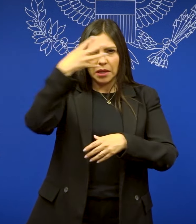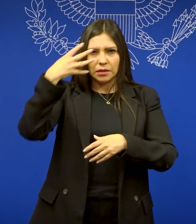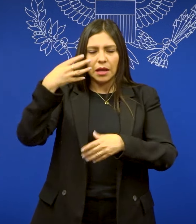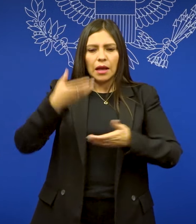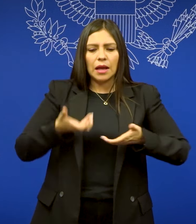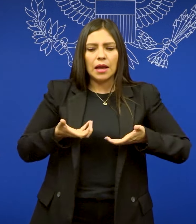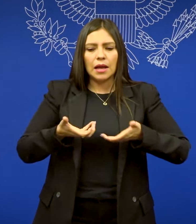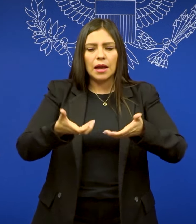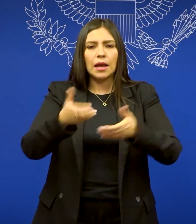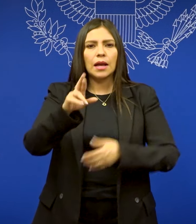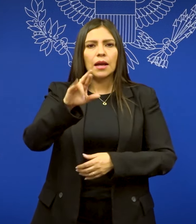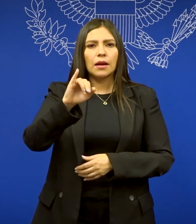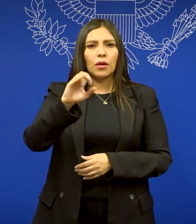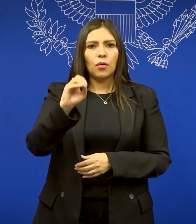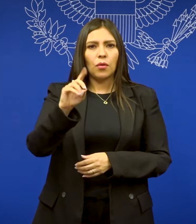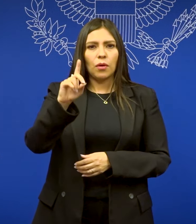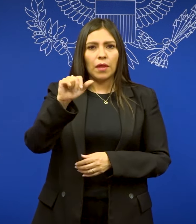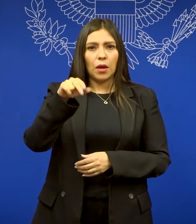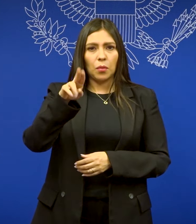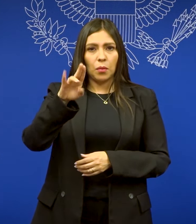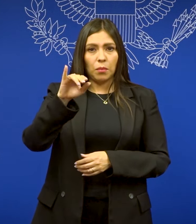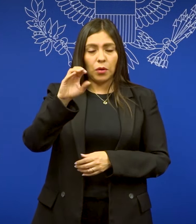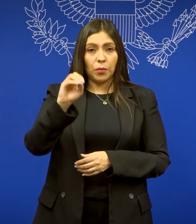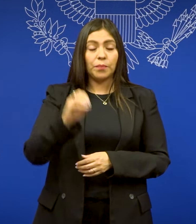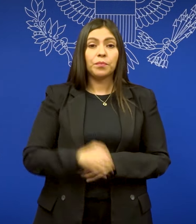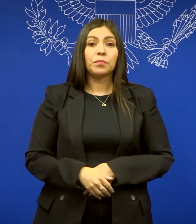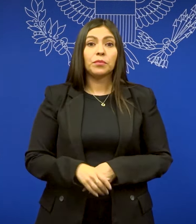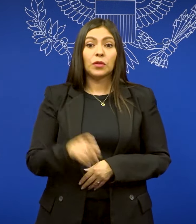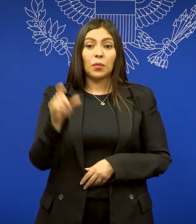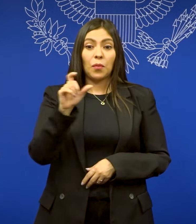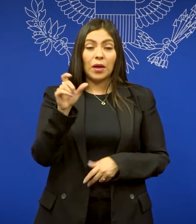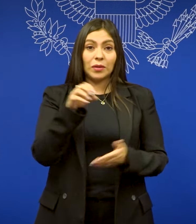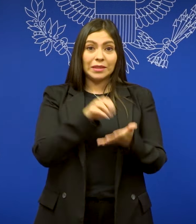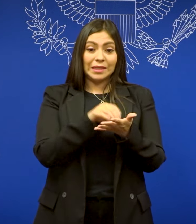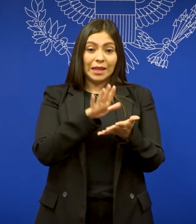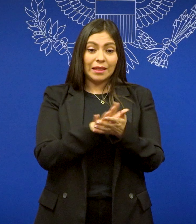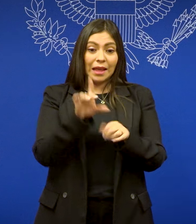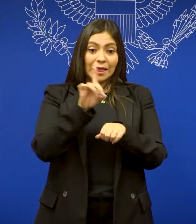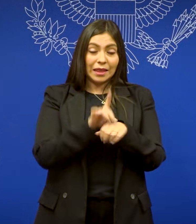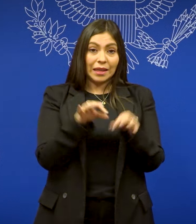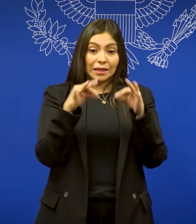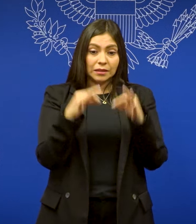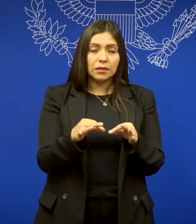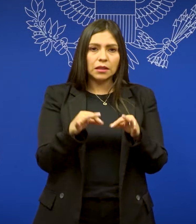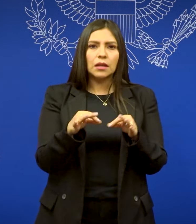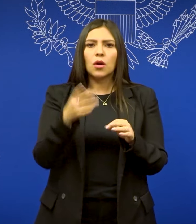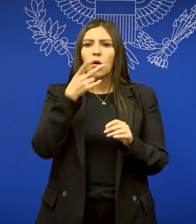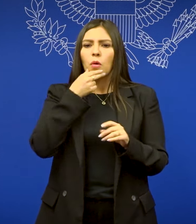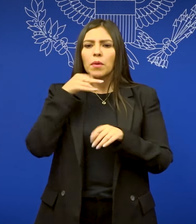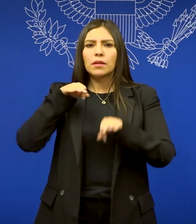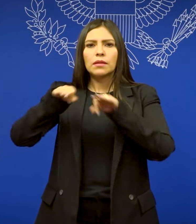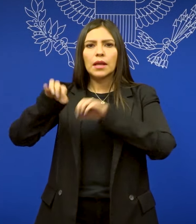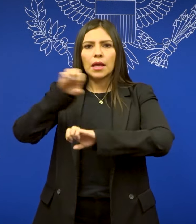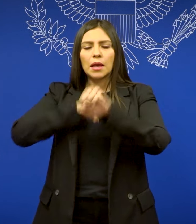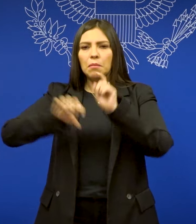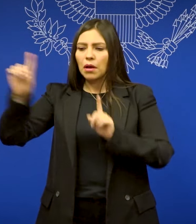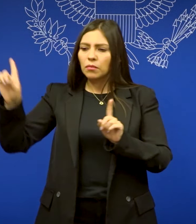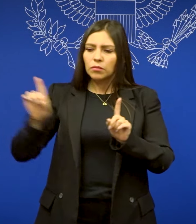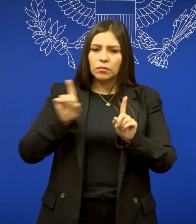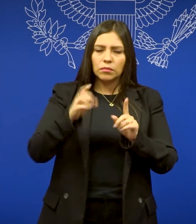calle de Río Danubio. En el momento de tu cita, un empleado revisará tus documentos, correo electrónico de confirmación